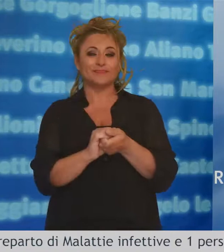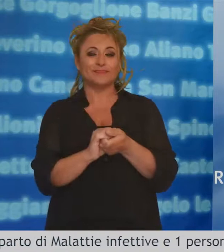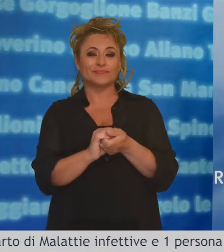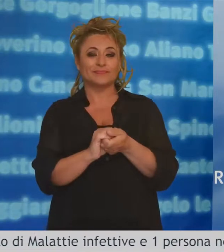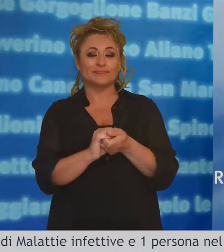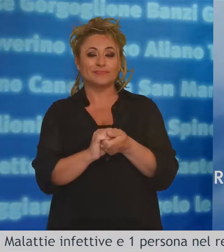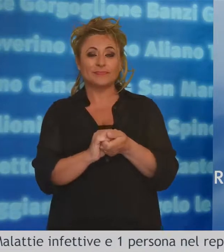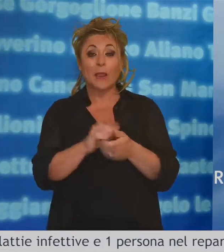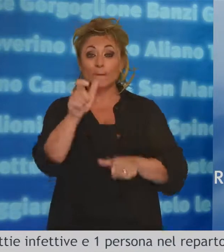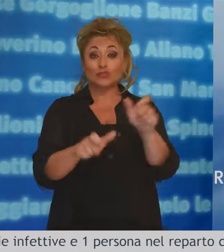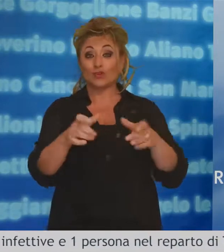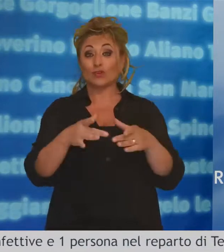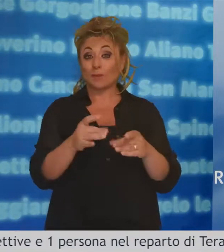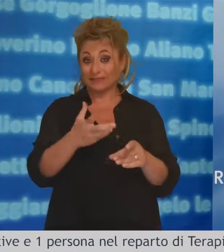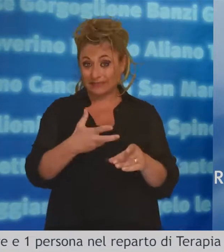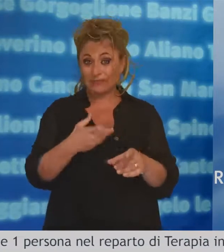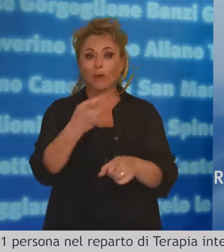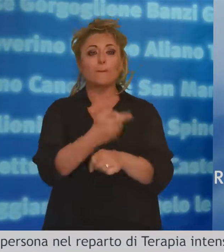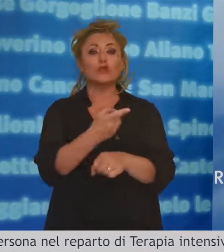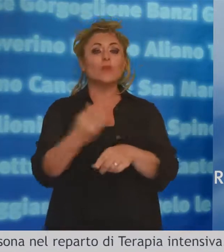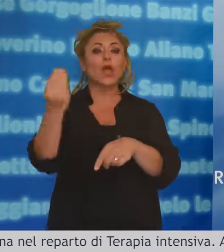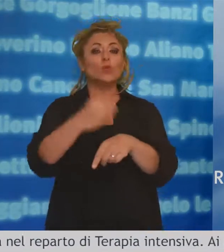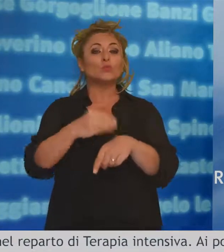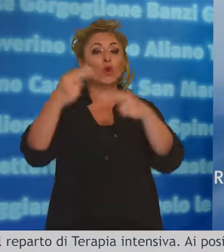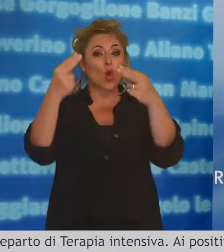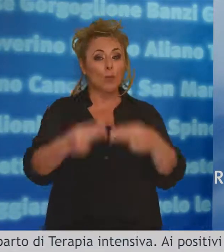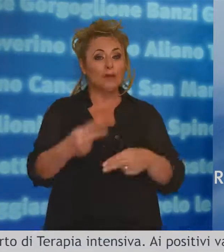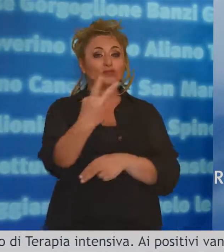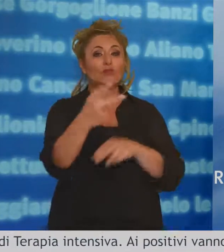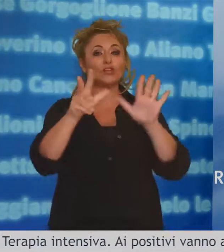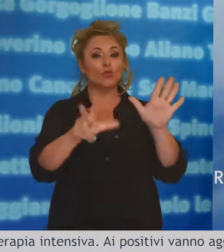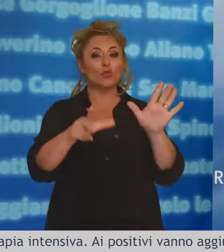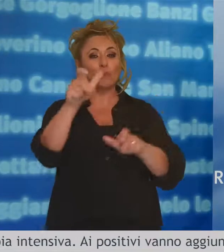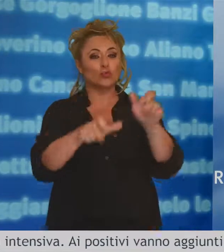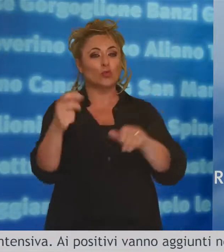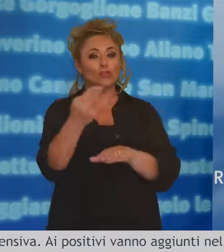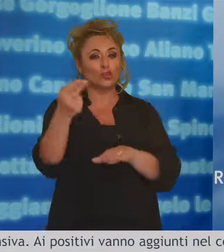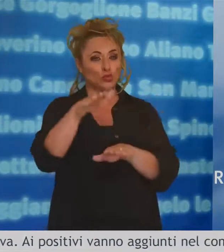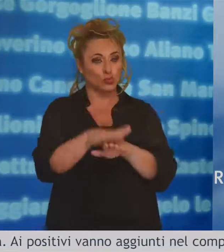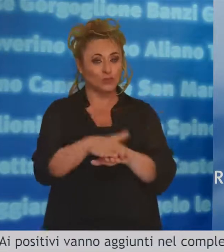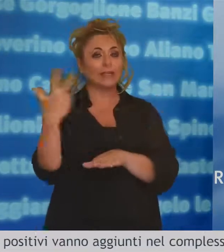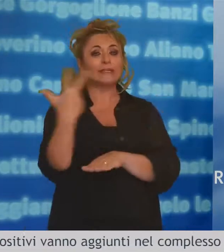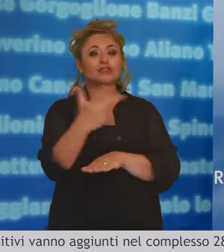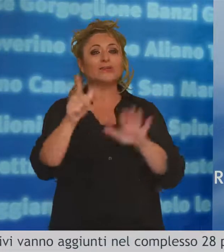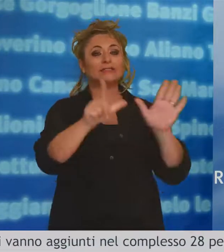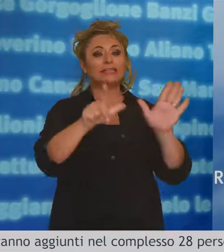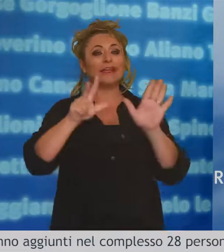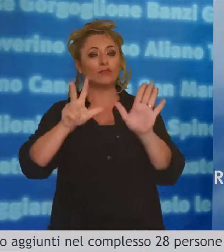Ai positivi vanno aggiunti nel complesso 28 persone decedute, 378 guariti,